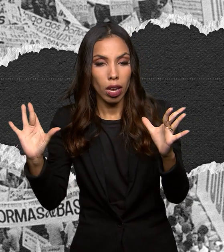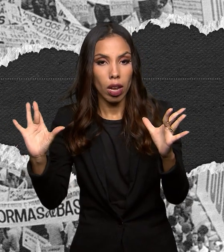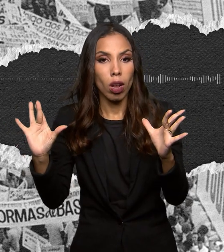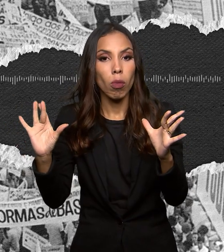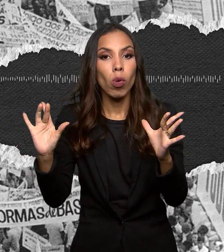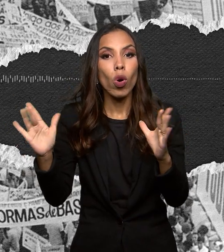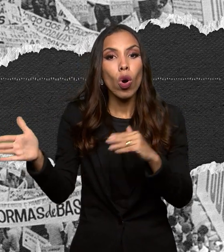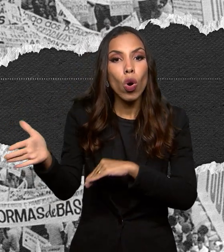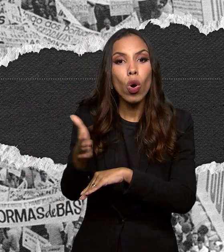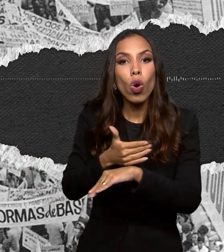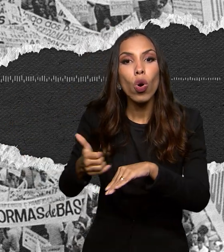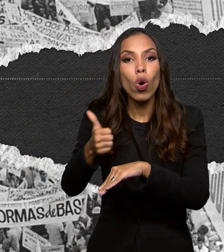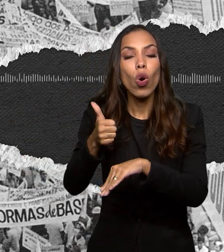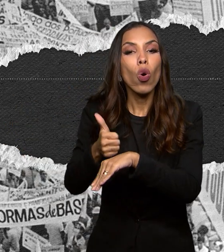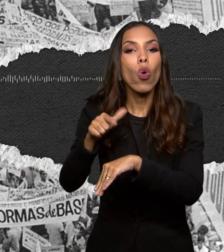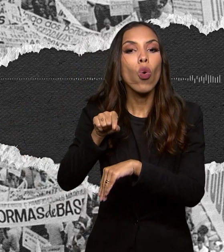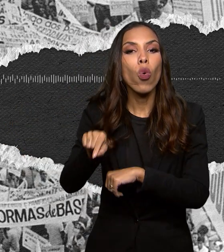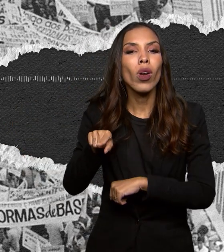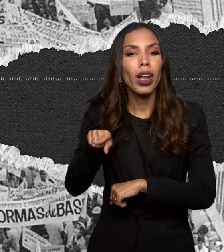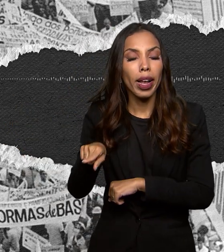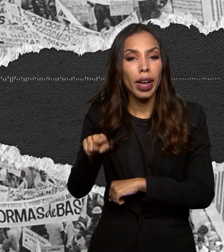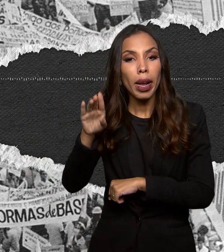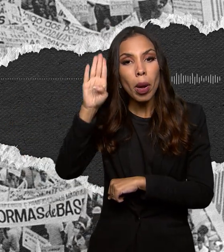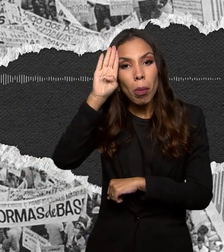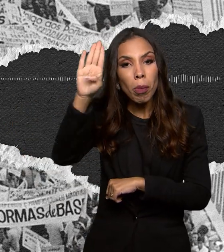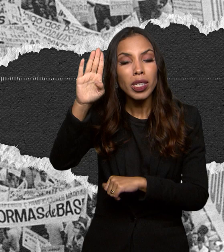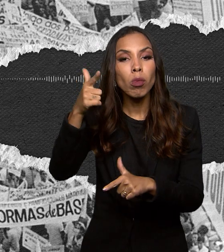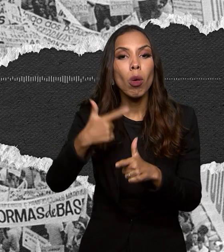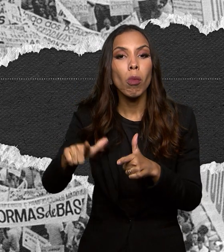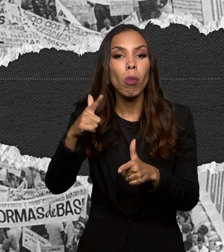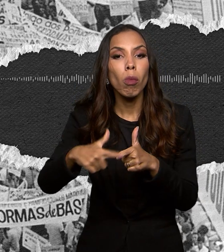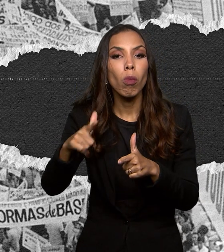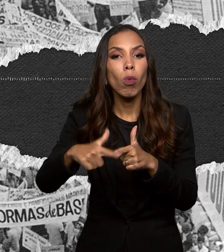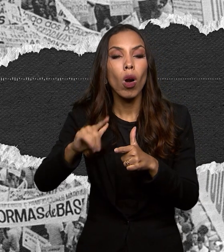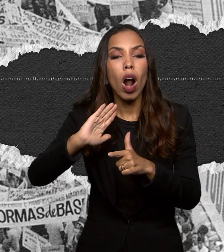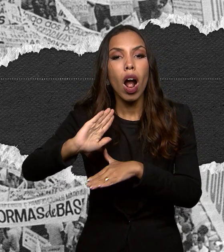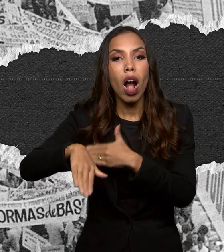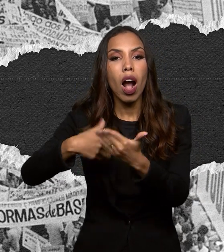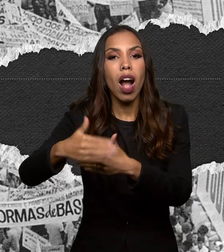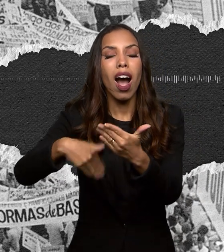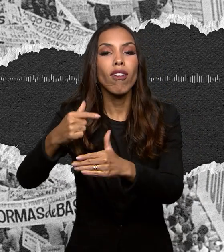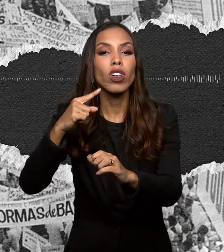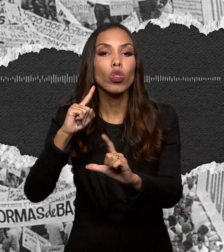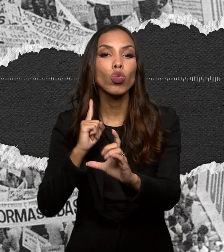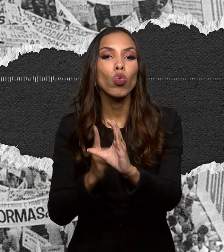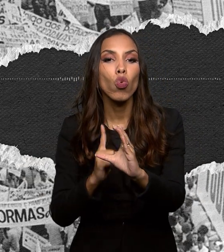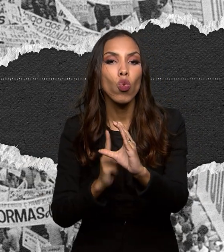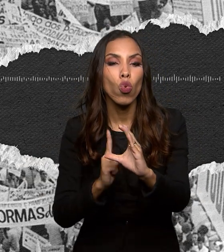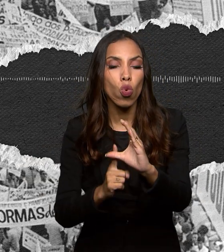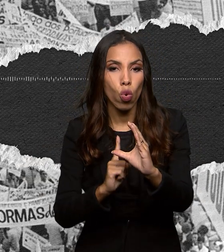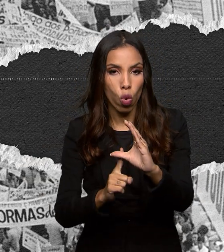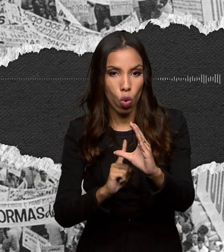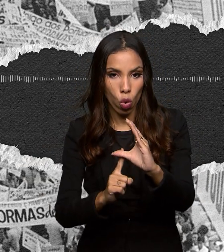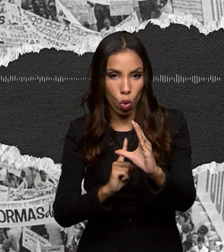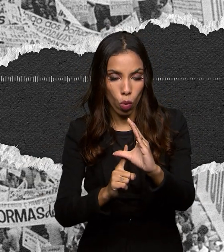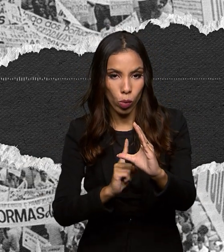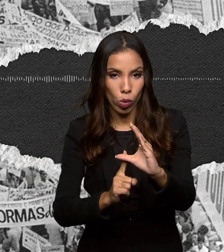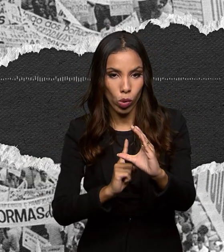para eles o principal problema do mundo era o avanço do comunismo então naturalmente eles eram favoráveis a uma